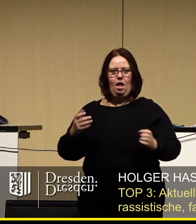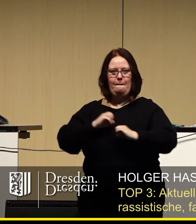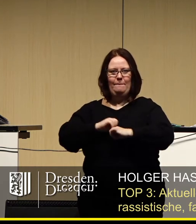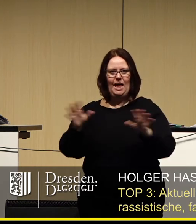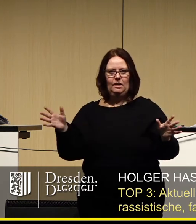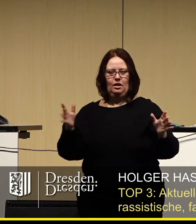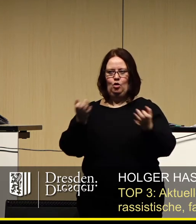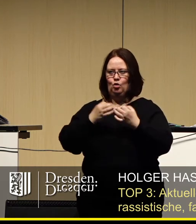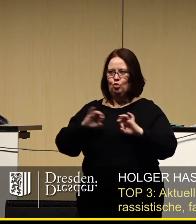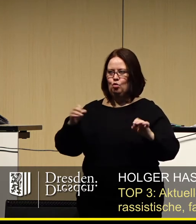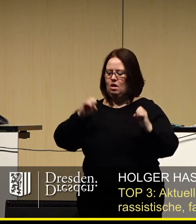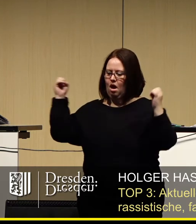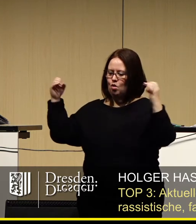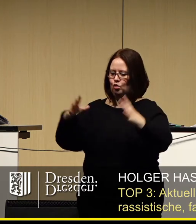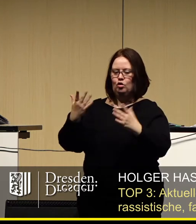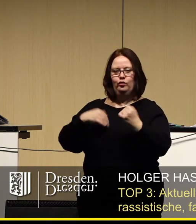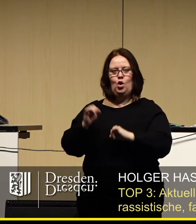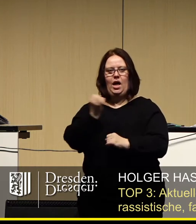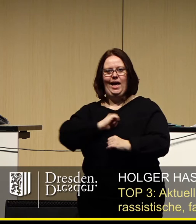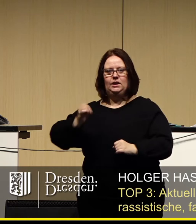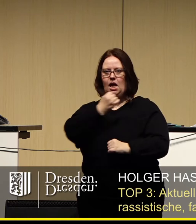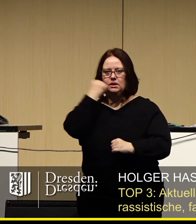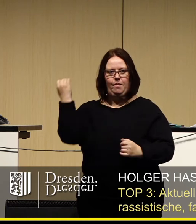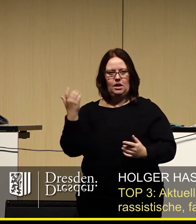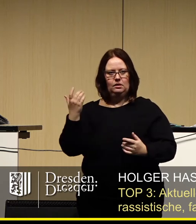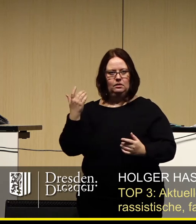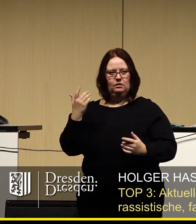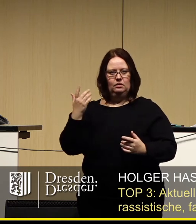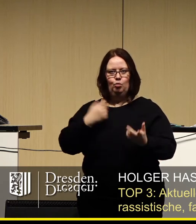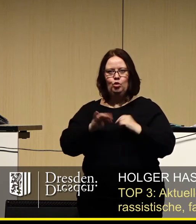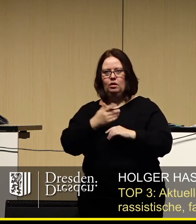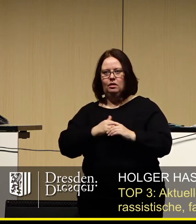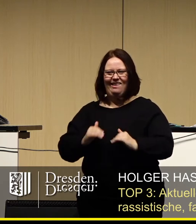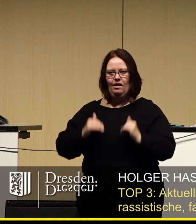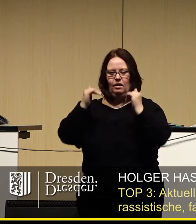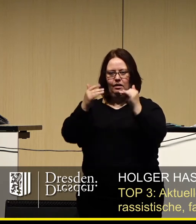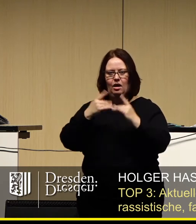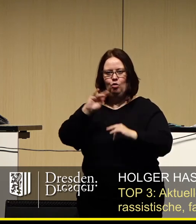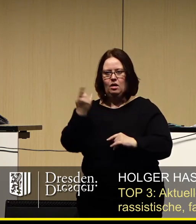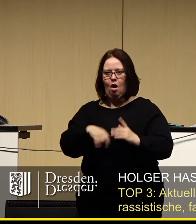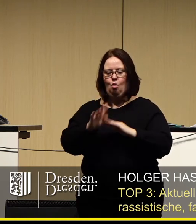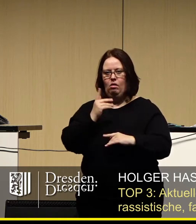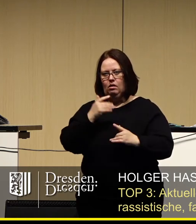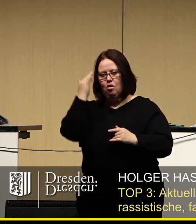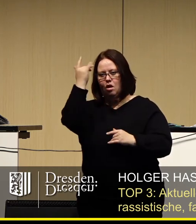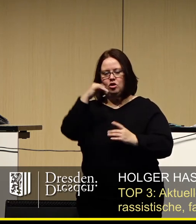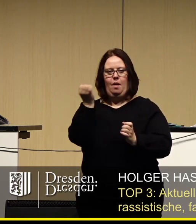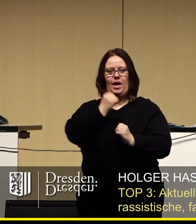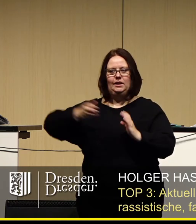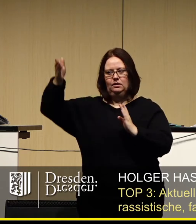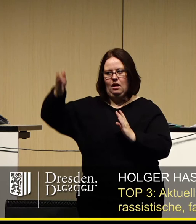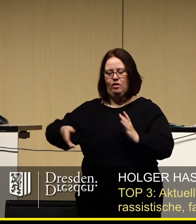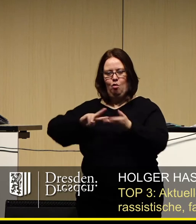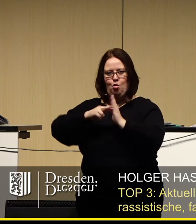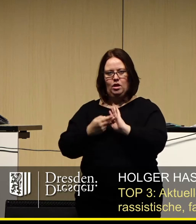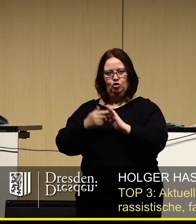medial gut ausgeleuchteten Schaubühne für Rechtsextremisten, Identitäre und sonstige Irrlichter am rechten Rand des